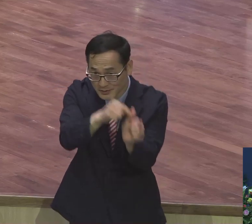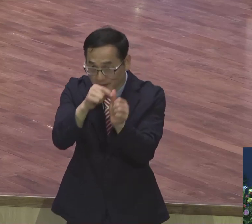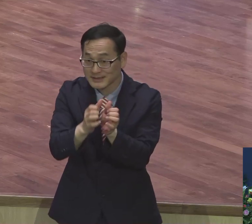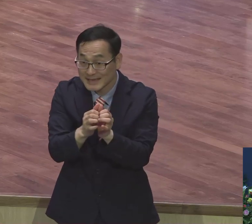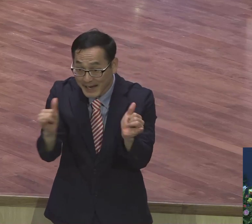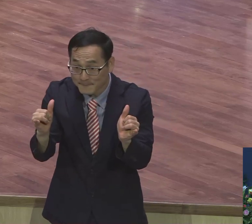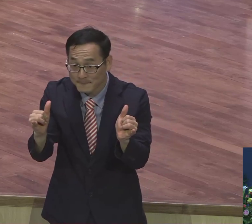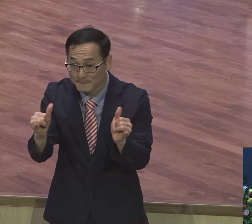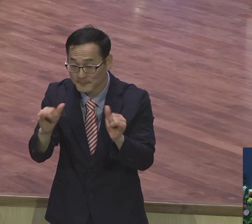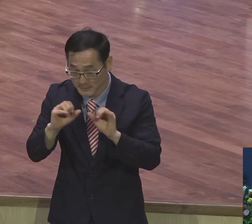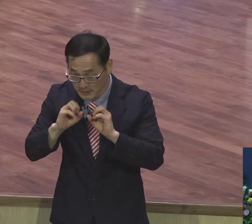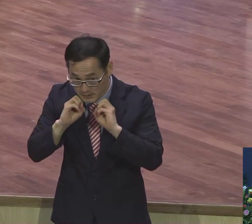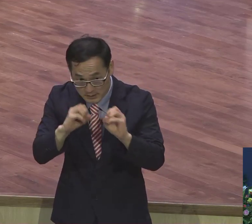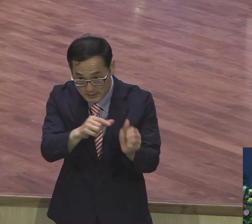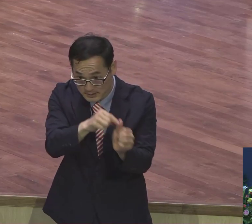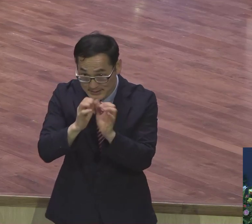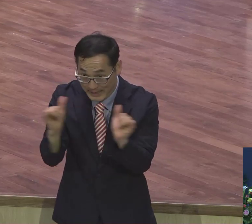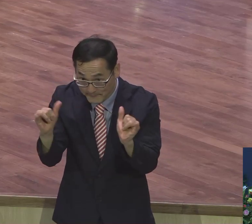아름답다.